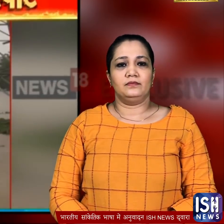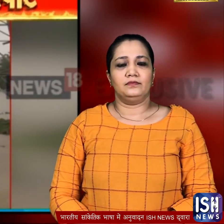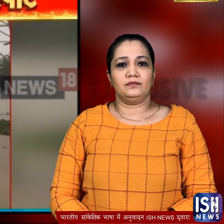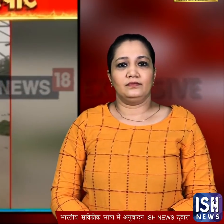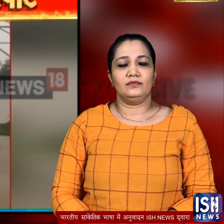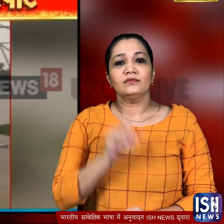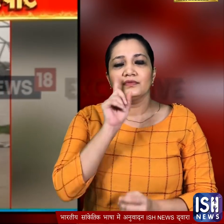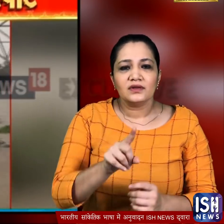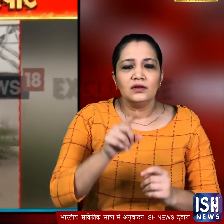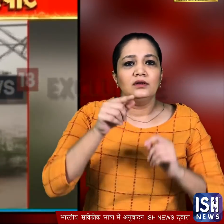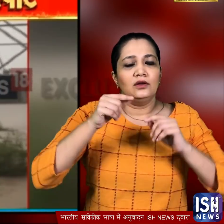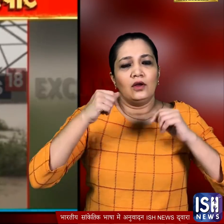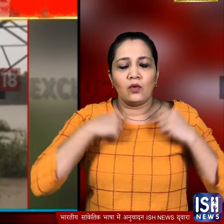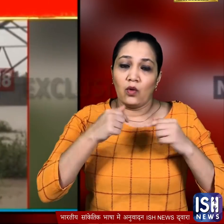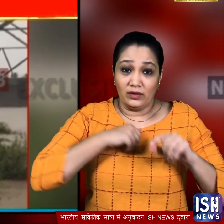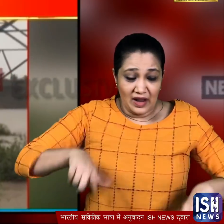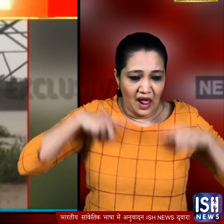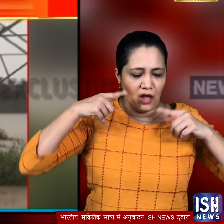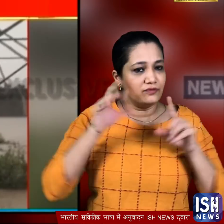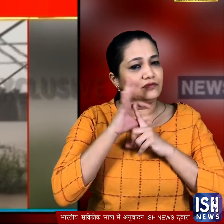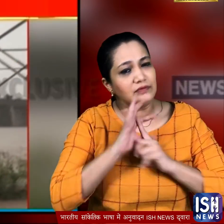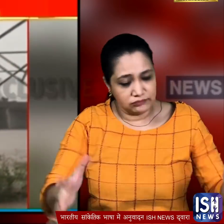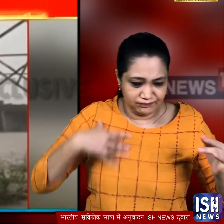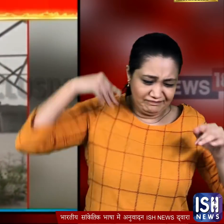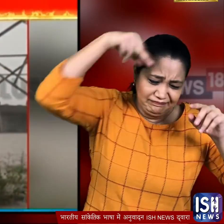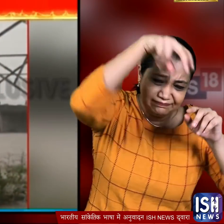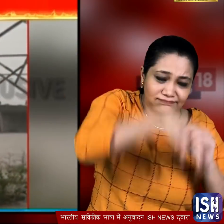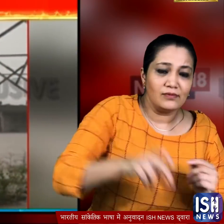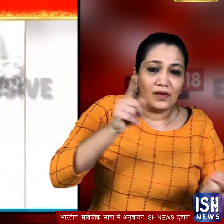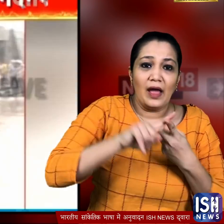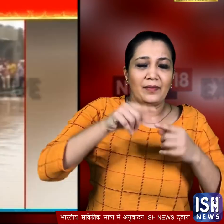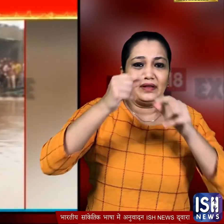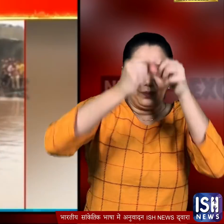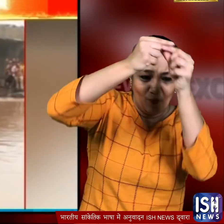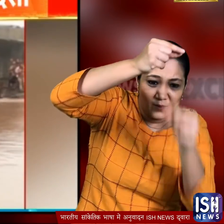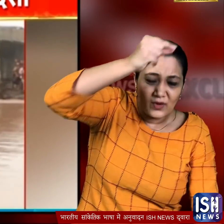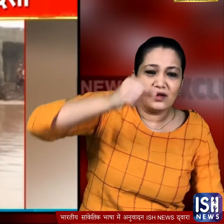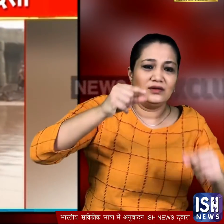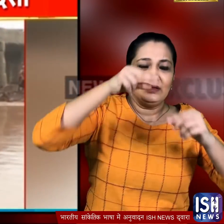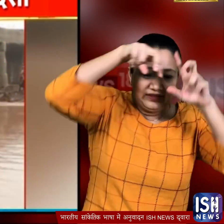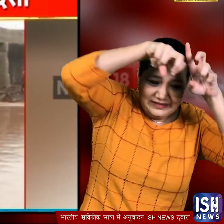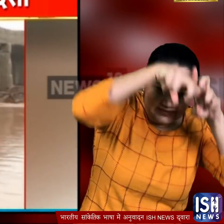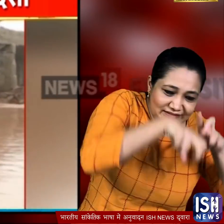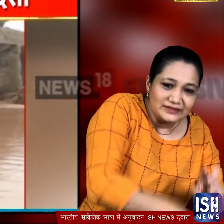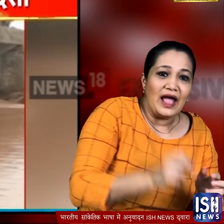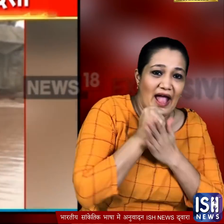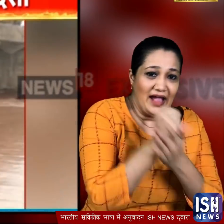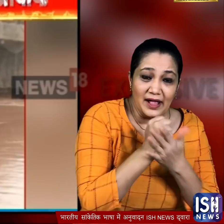लेगिन इसके लिए उन लोगों को अपनी जान की बाजी लगानी पड़ी क्योंकि जिस वक्त वो लोग एक रसी के सहारे पुल से नीचे उतर कर उनकी मदद कर रहे थे